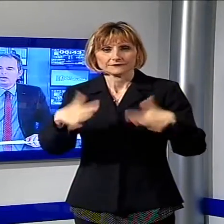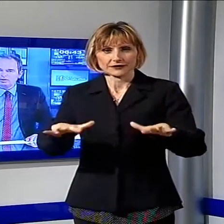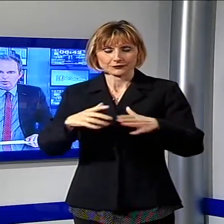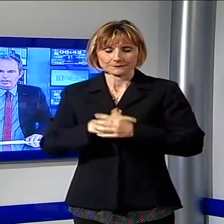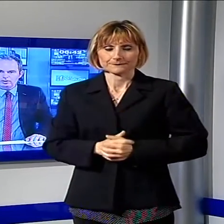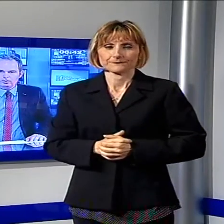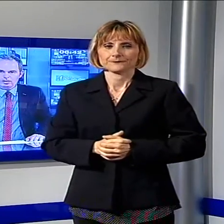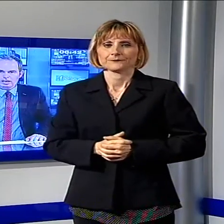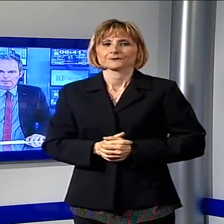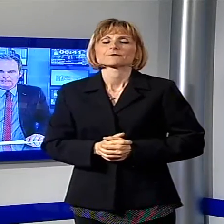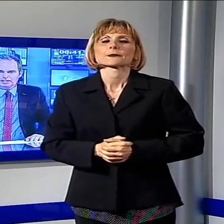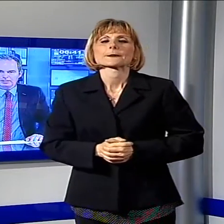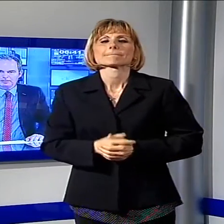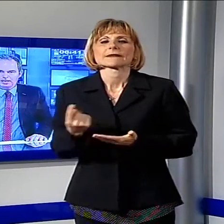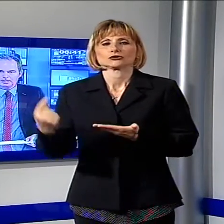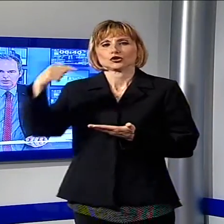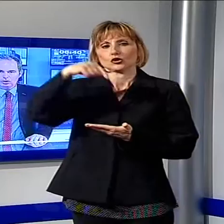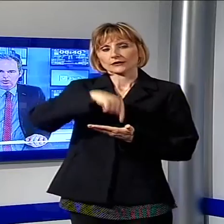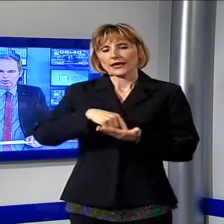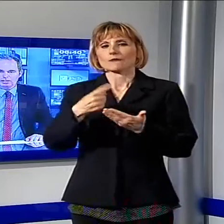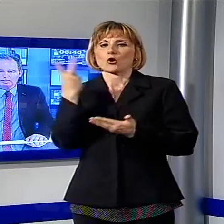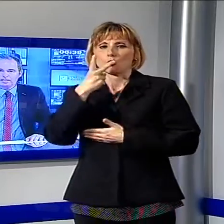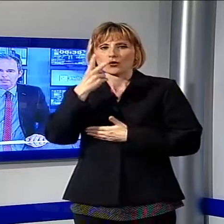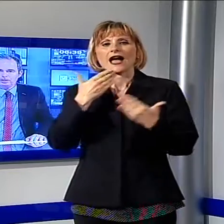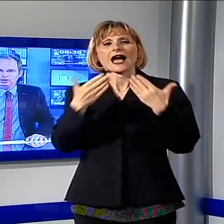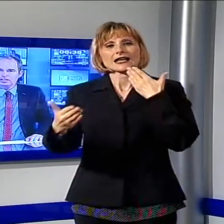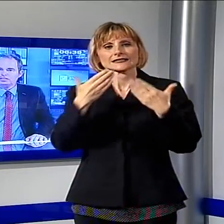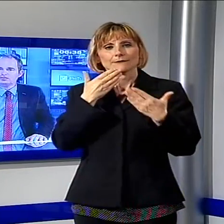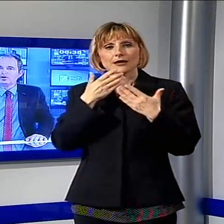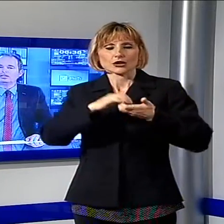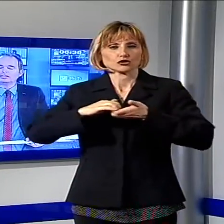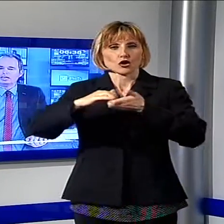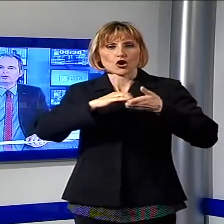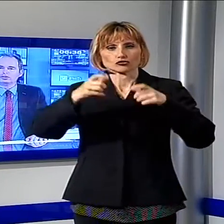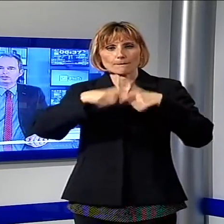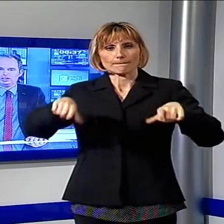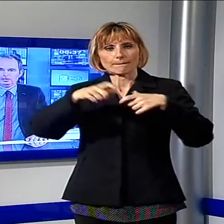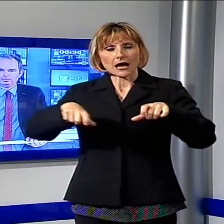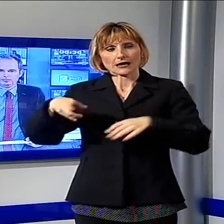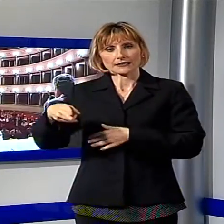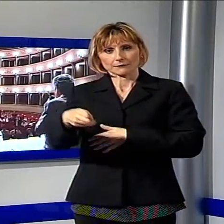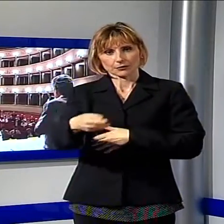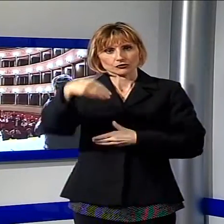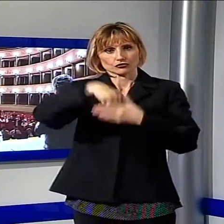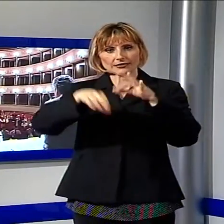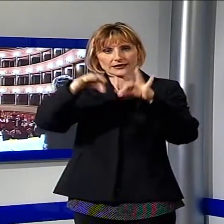Torniamo ancora a Lucca per l'assemblea dei soci della Banca di Pescia che si è svolta al Teatro del Giglio.